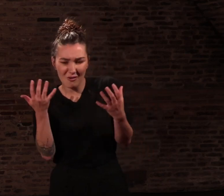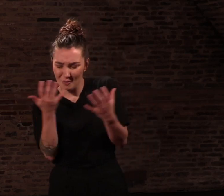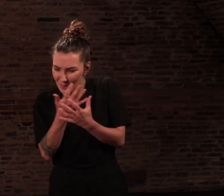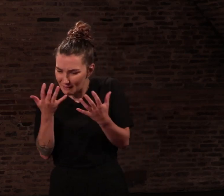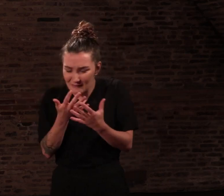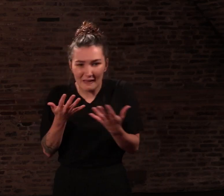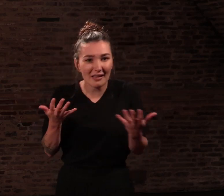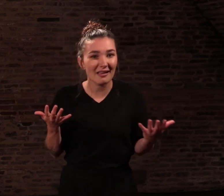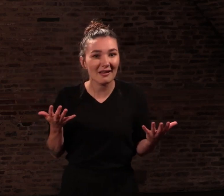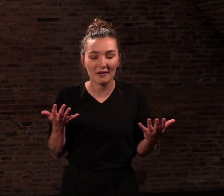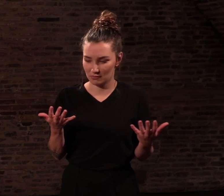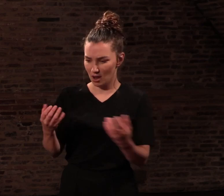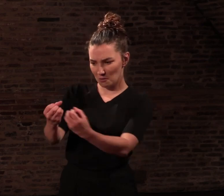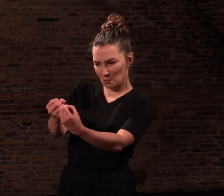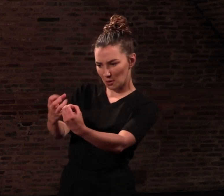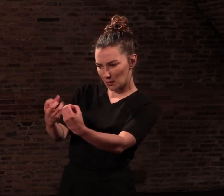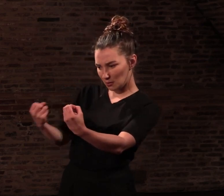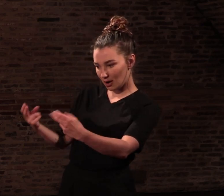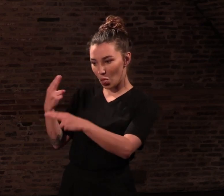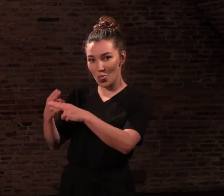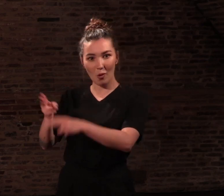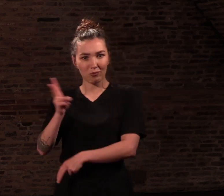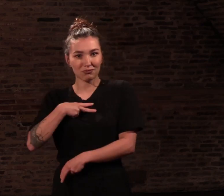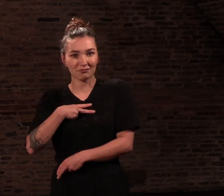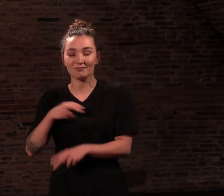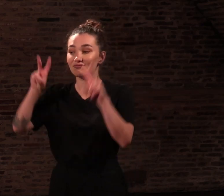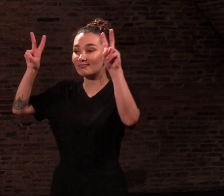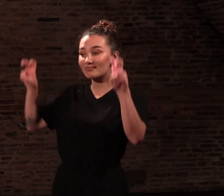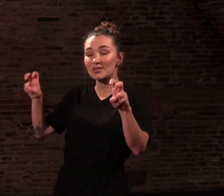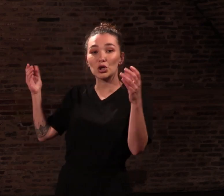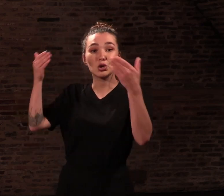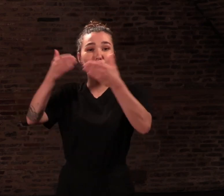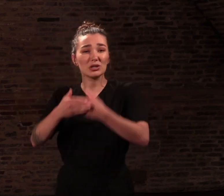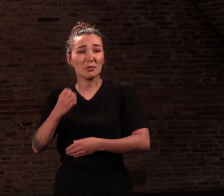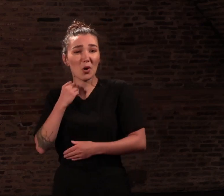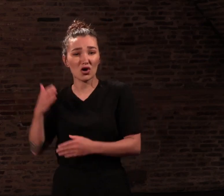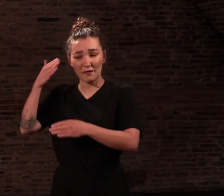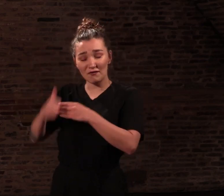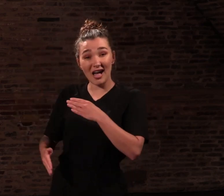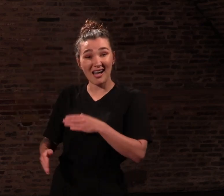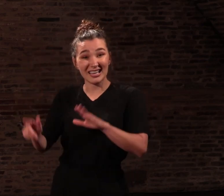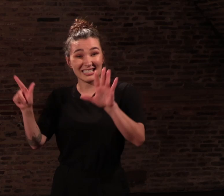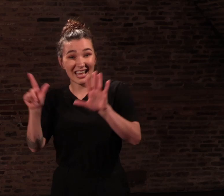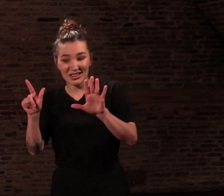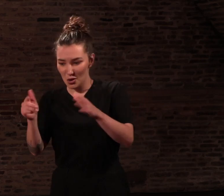blanche, 07 heure 00. Comme la confirmation que je n'avais pas rêvé.